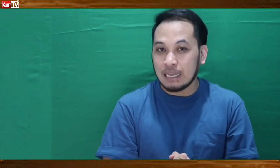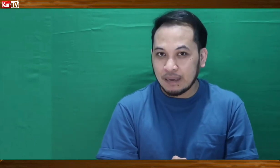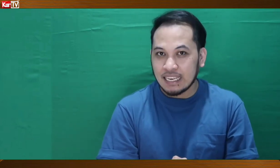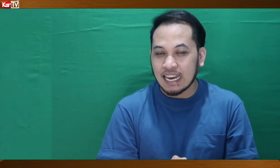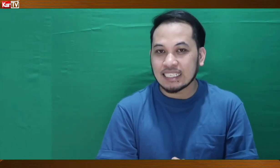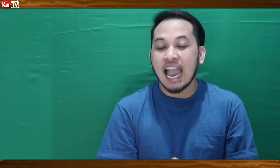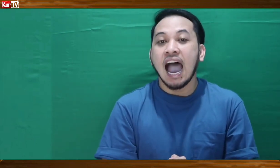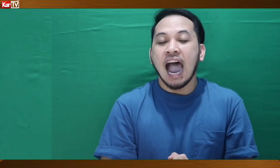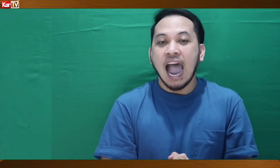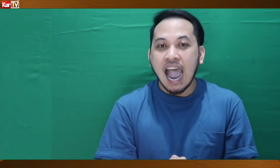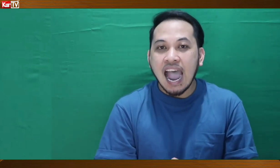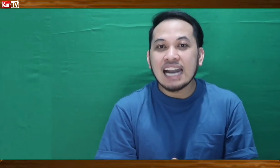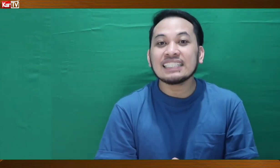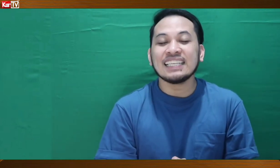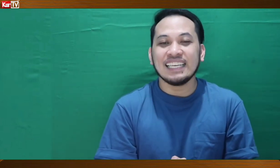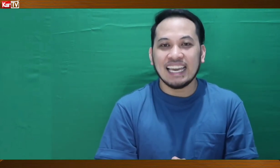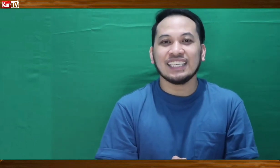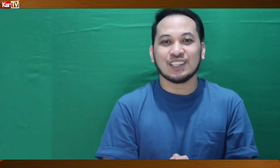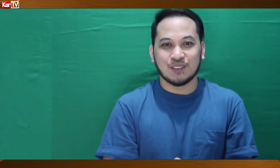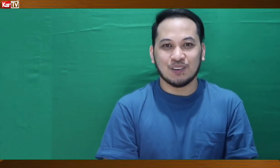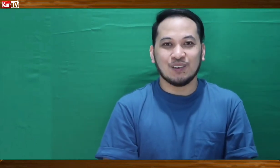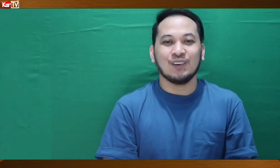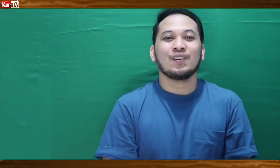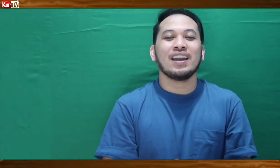Pilipinas ang sinenyes ko. Okay?